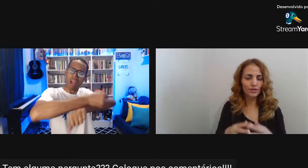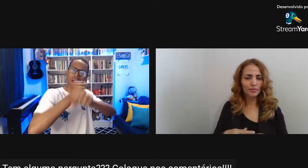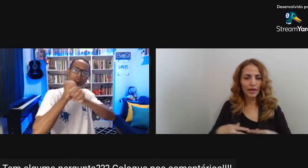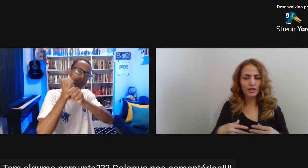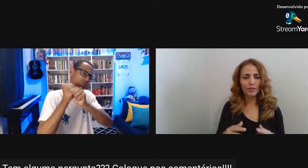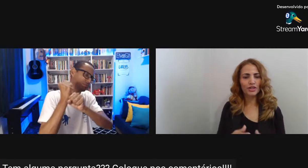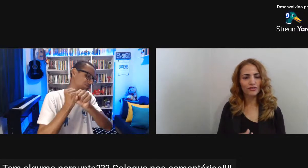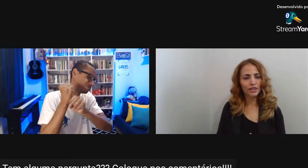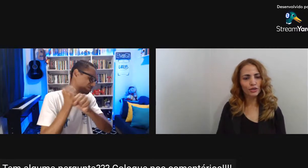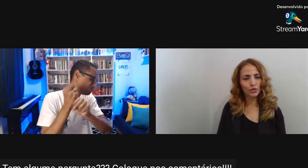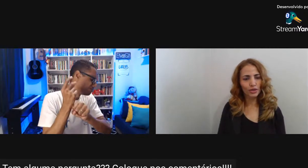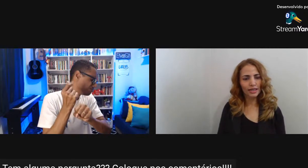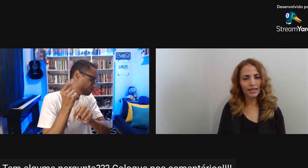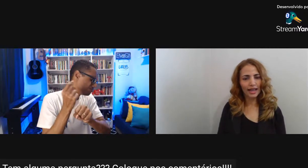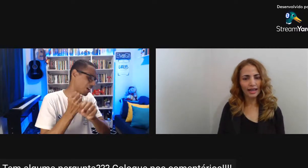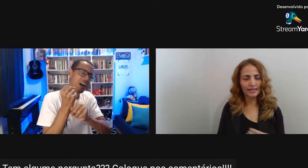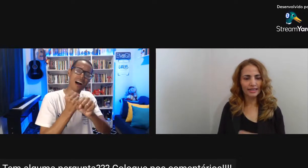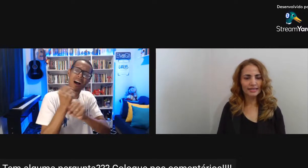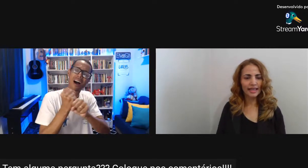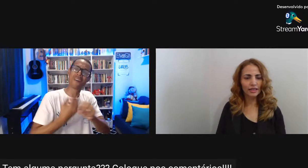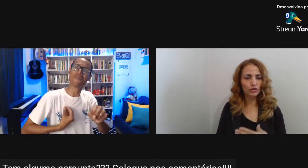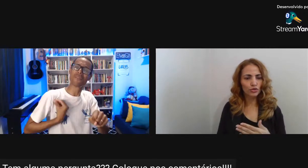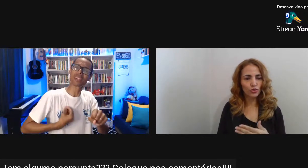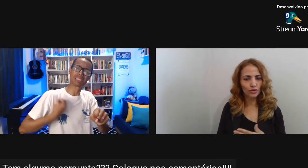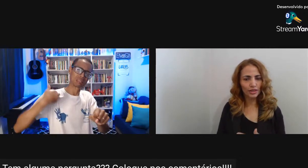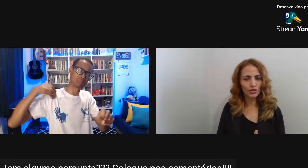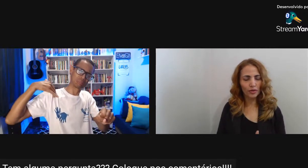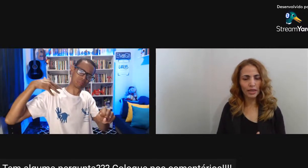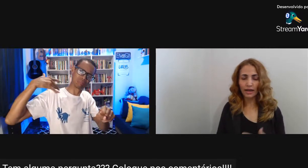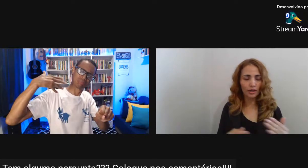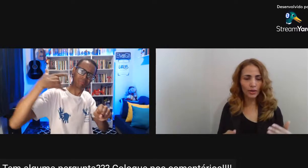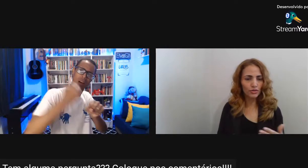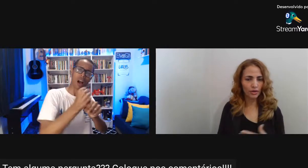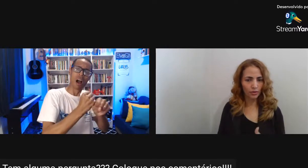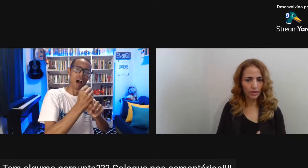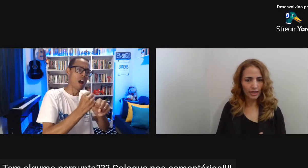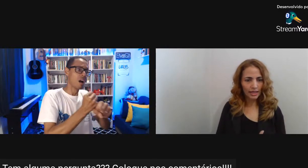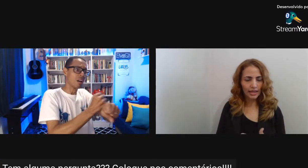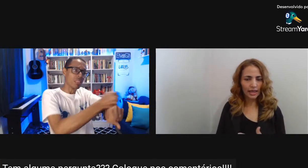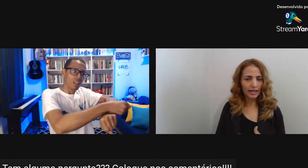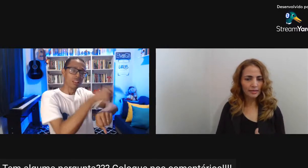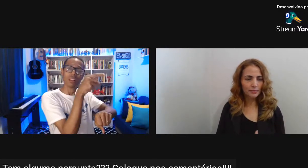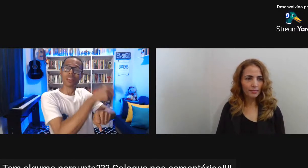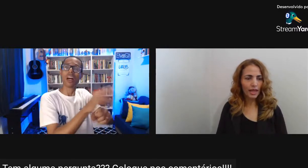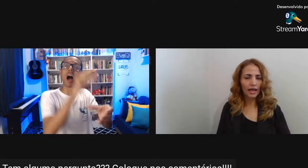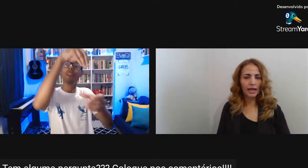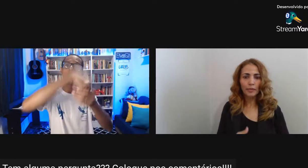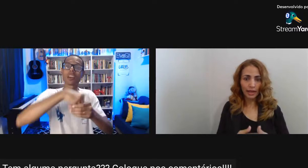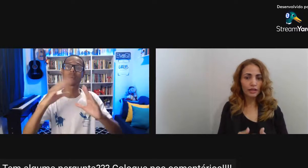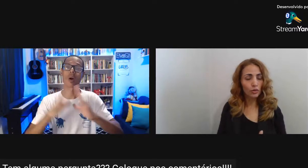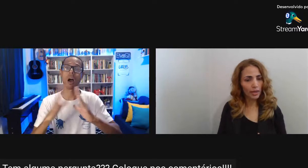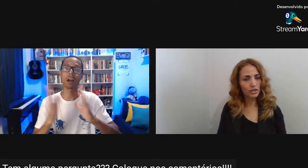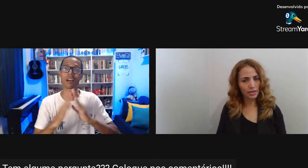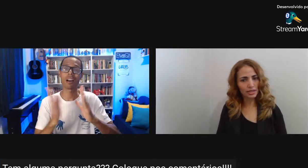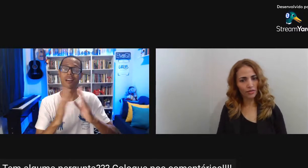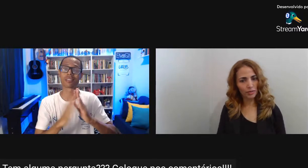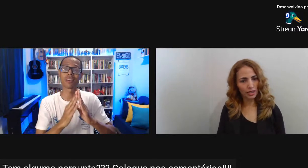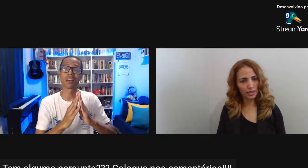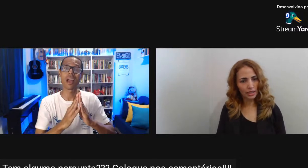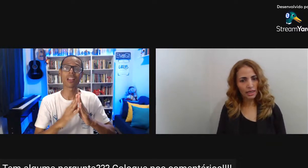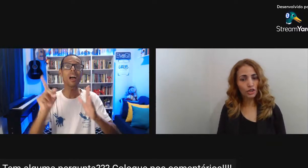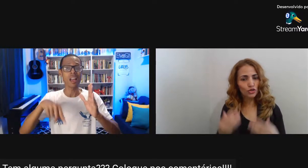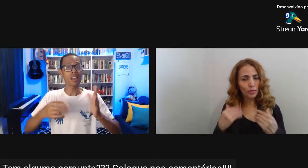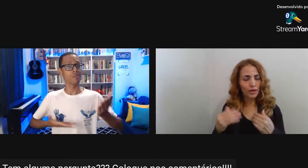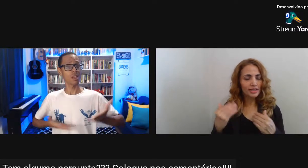anos Praticamente a vida toda Criada Dentro de um contexto Familiar Que não era o seu Que era A empregada doméstica Dessa